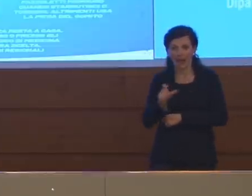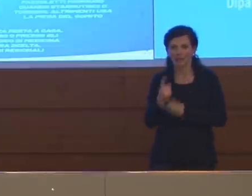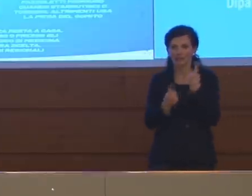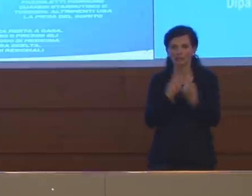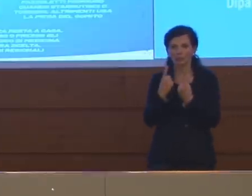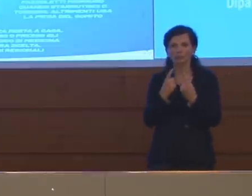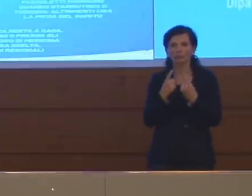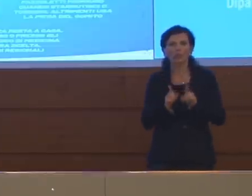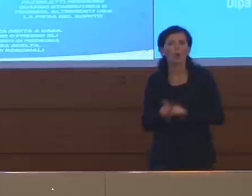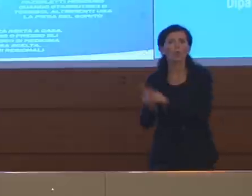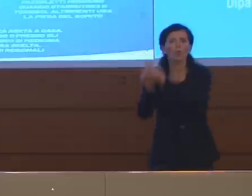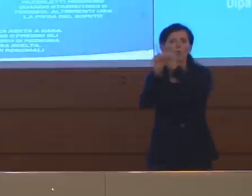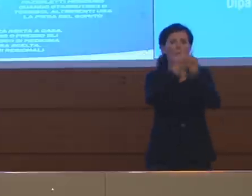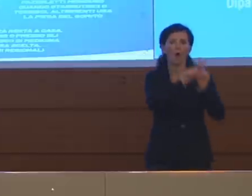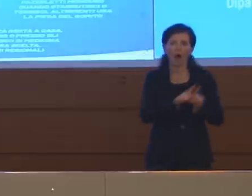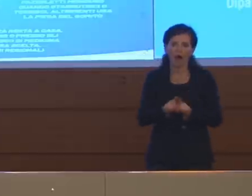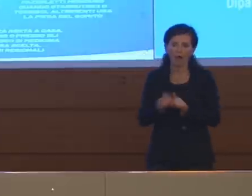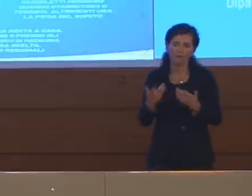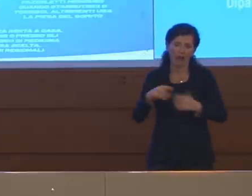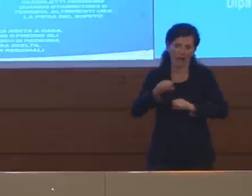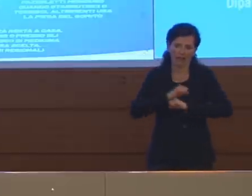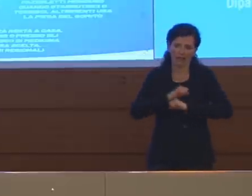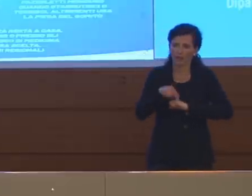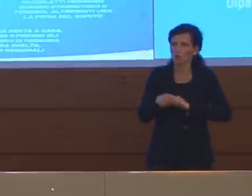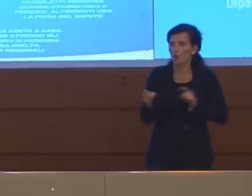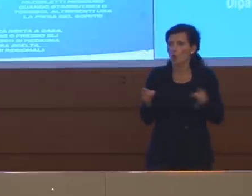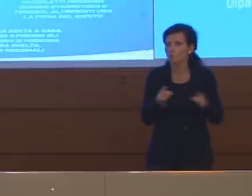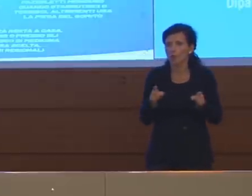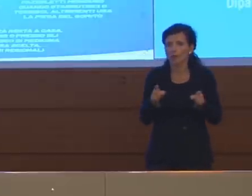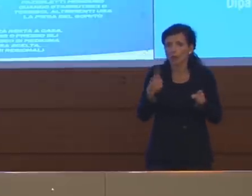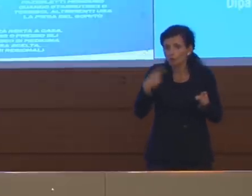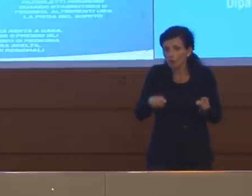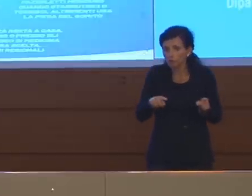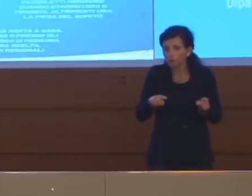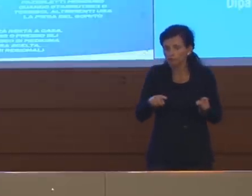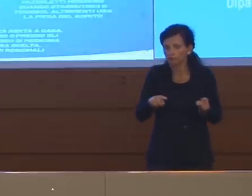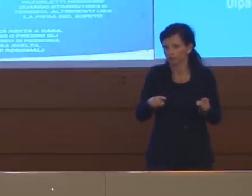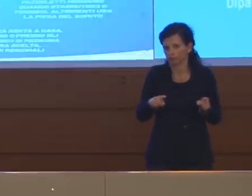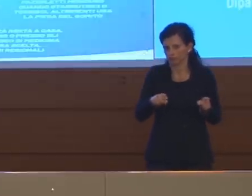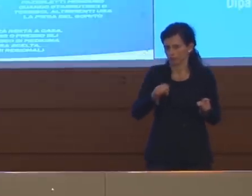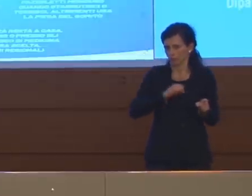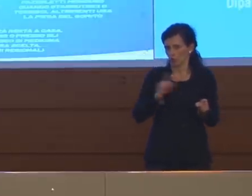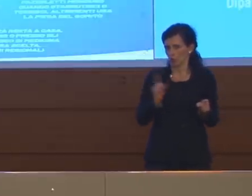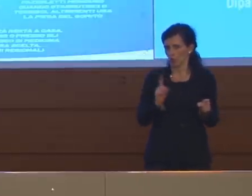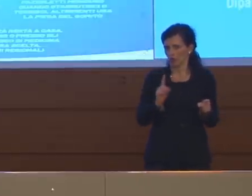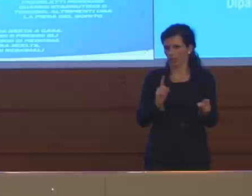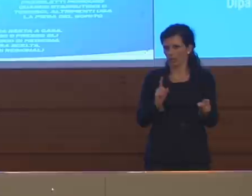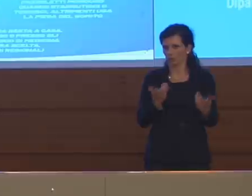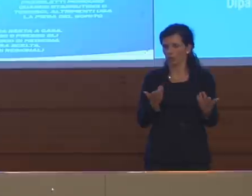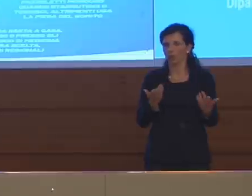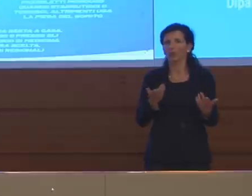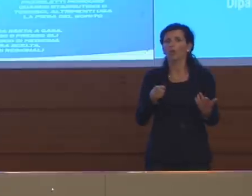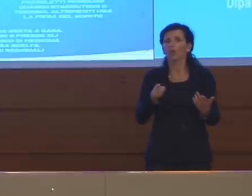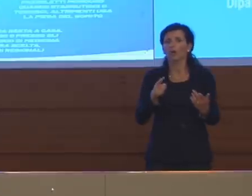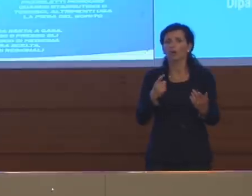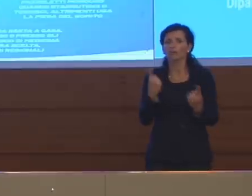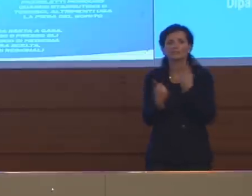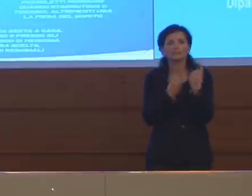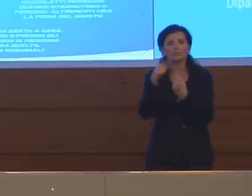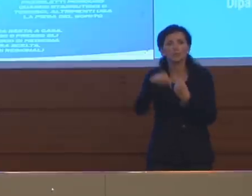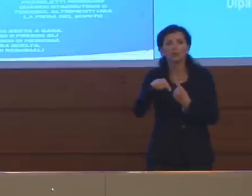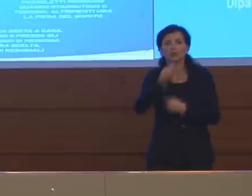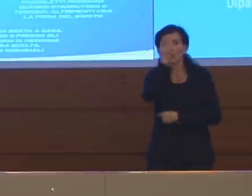è una cosa che nessuno immagina, in questo momento non abbiamo scenari che ci possano portare in quel contesto, sarebbe uno scenario che